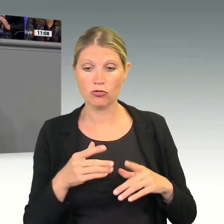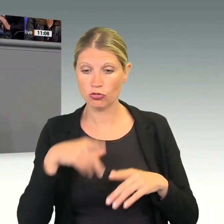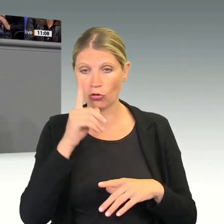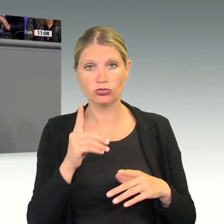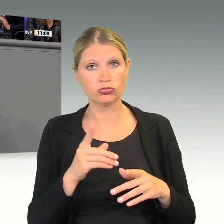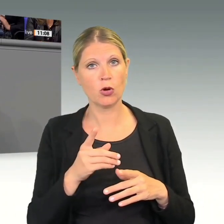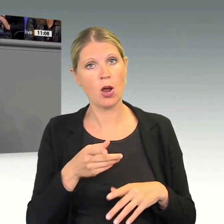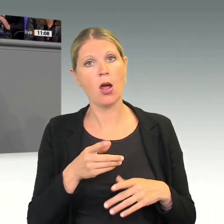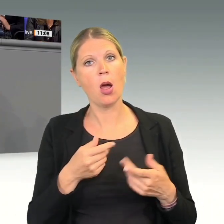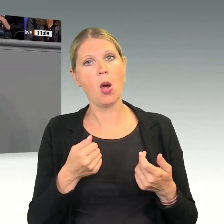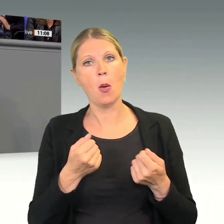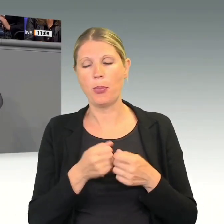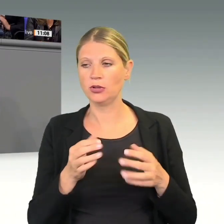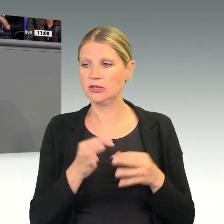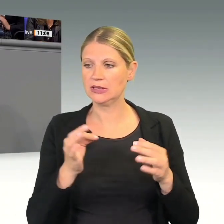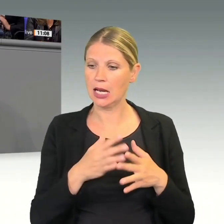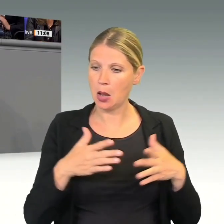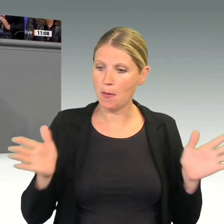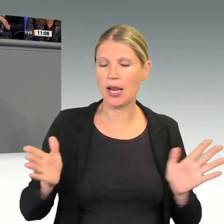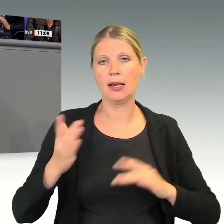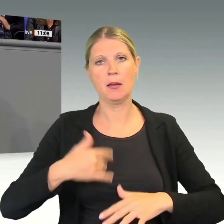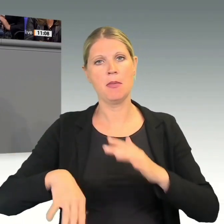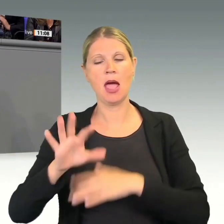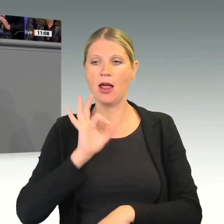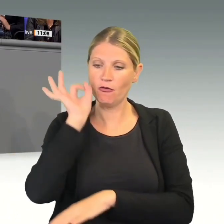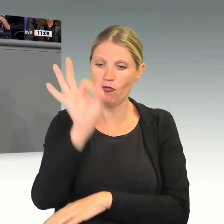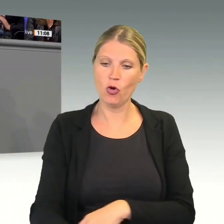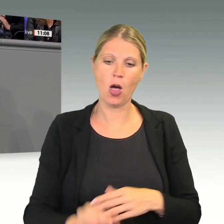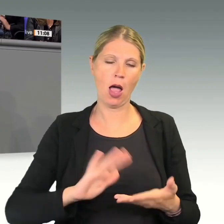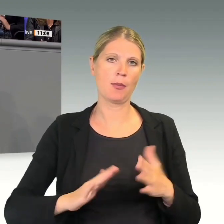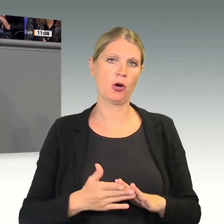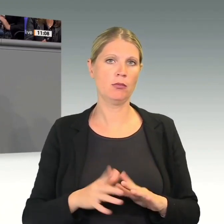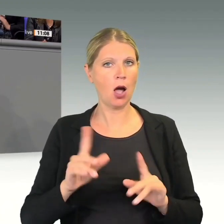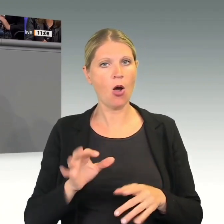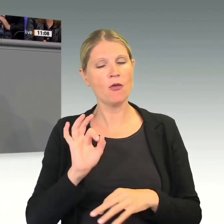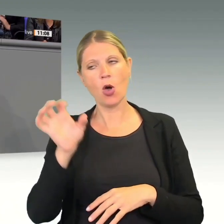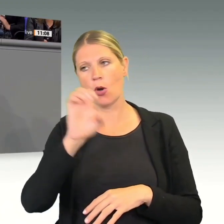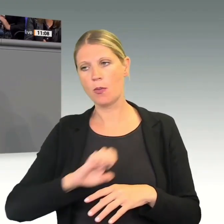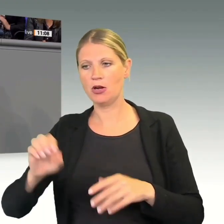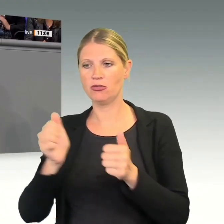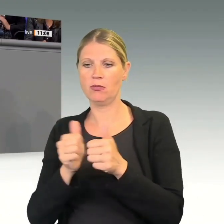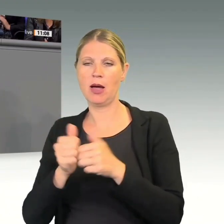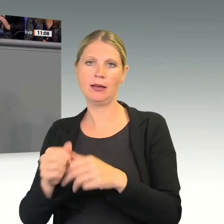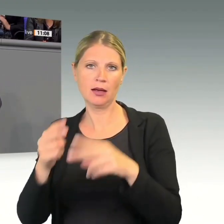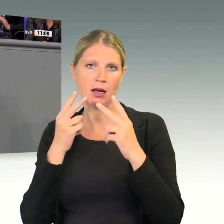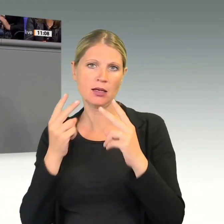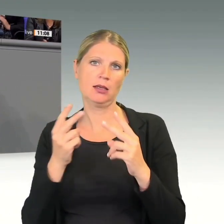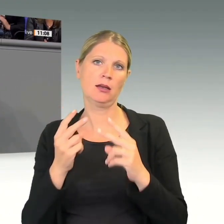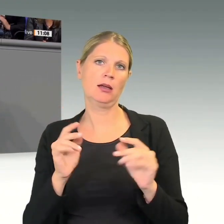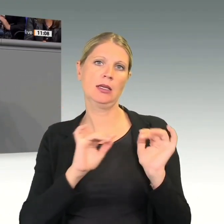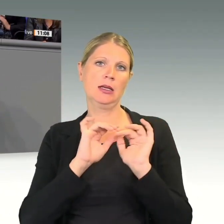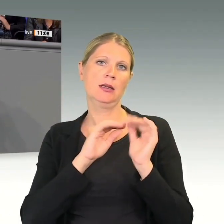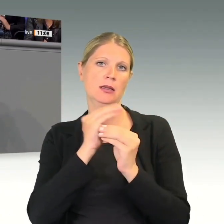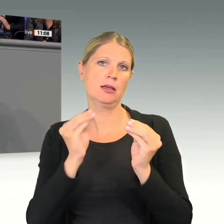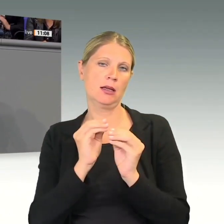Mehrheit für das Abkommen gibt. Das ist das richtige Signal auch an unsere europäischen Partner und Freunde, liebe Kolleginnen und Kollegen.